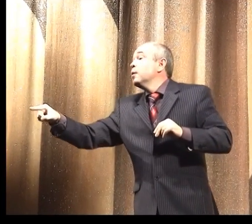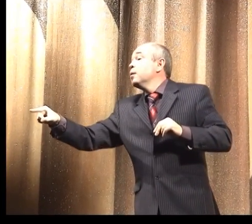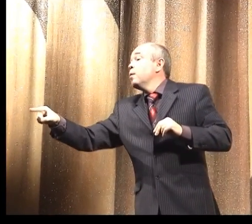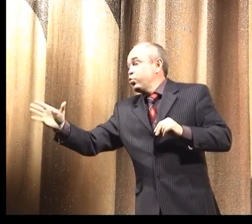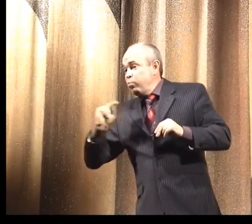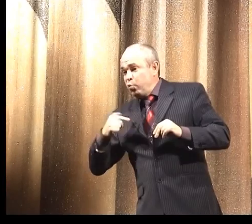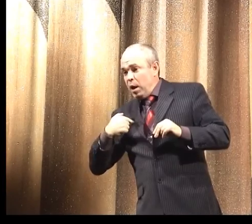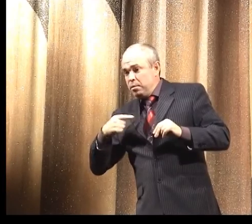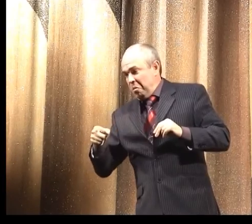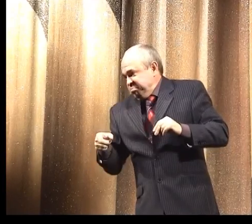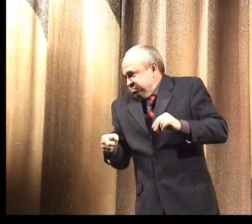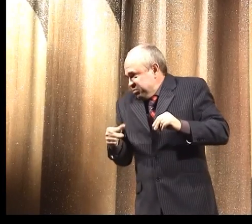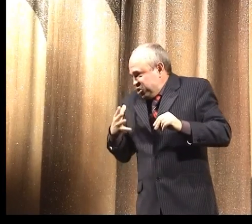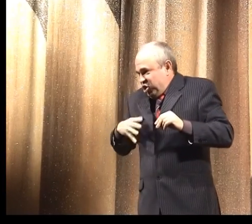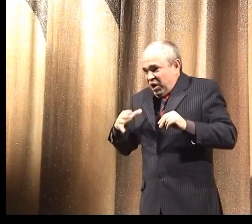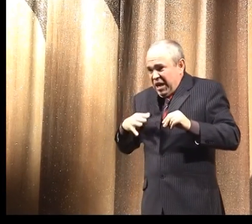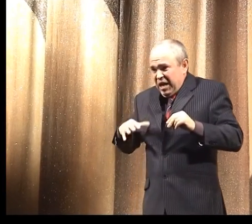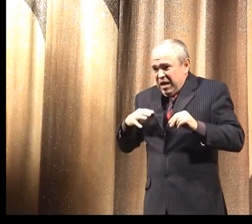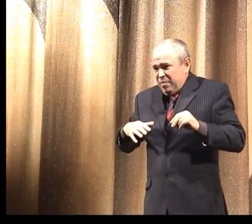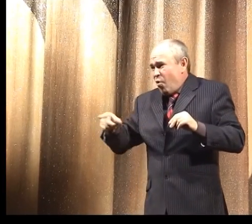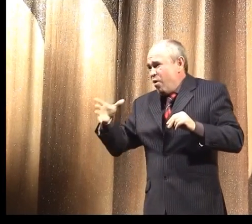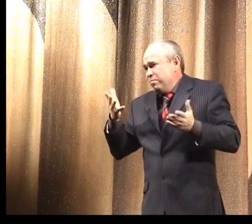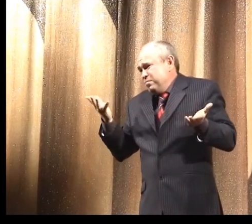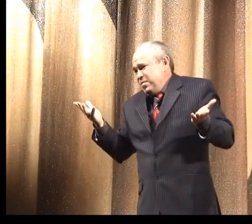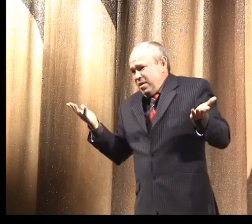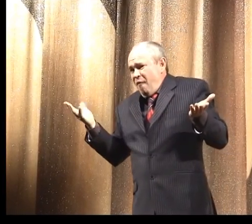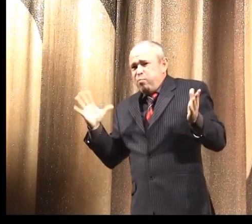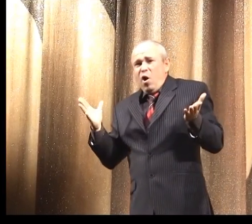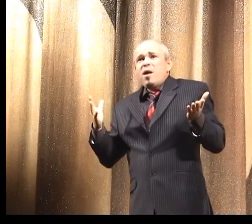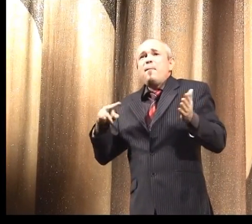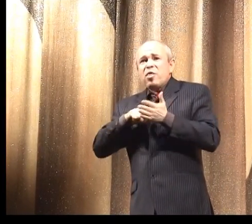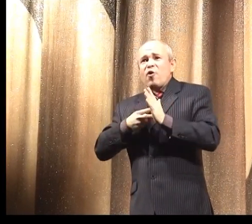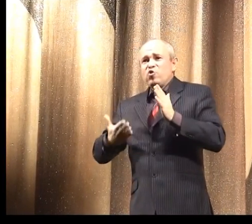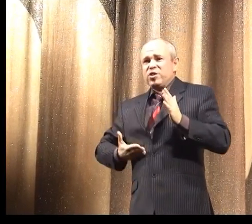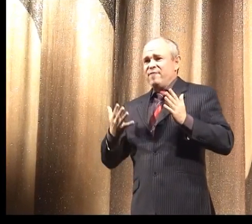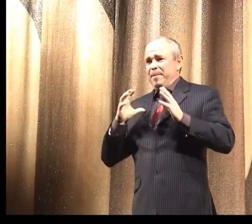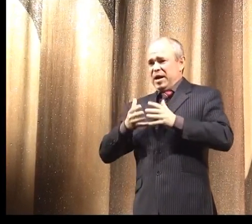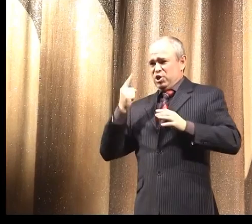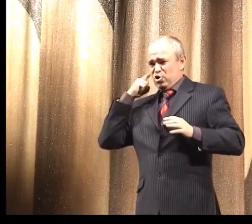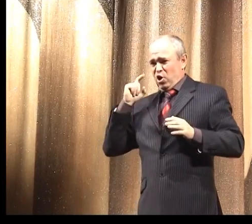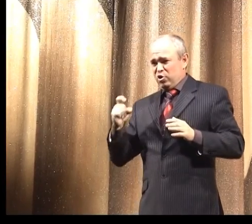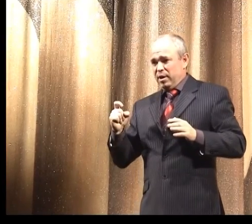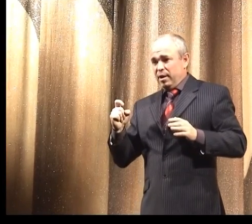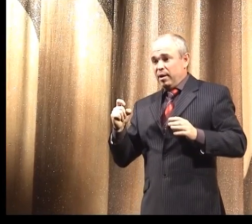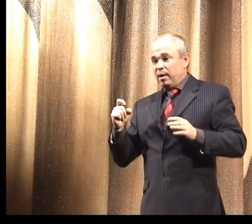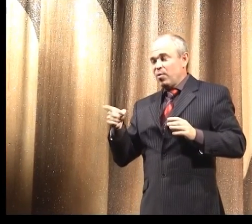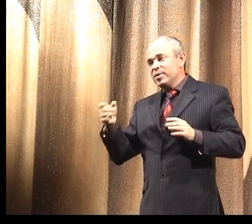Глаз на него положили. Будьте у нас. А он говорит, да зачем там вообще план? Я же в мире